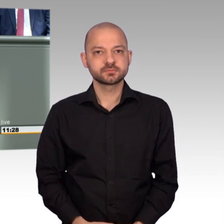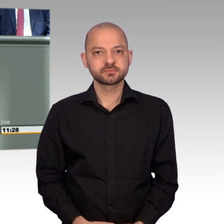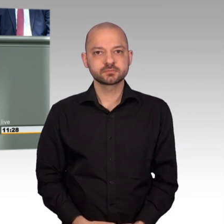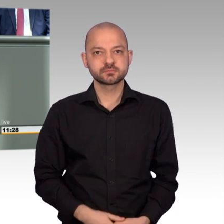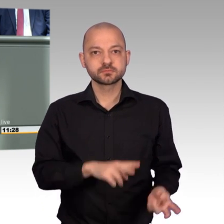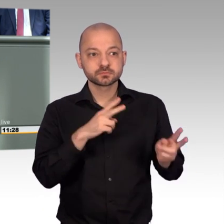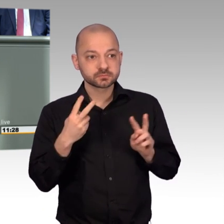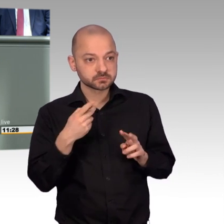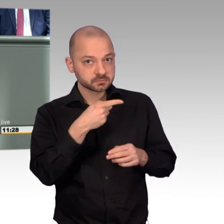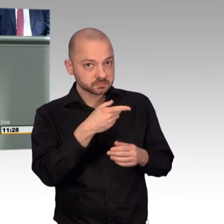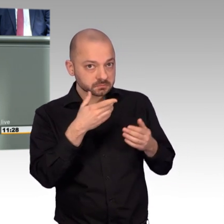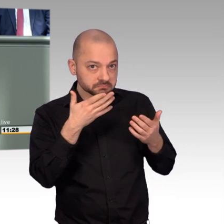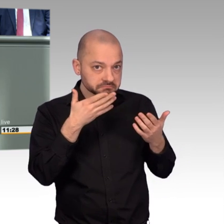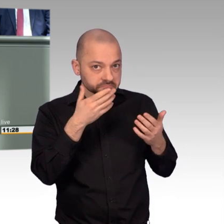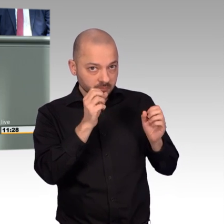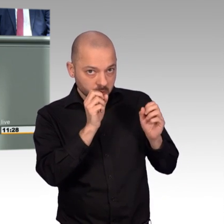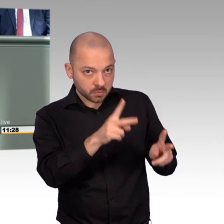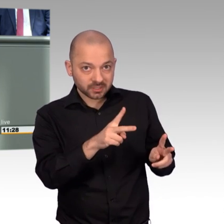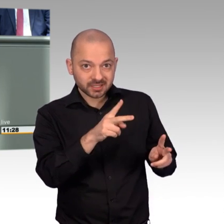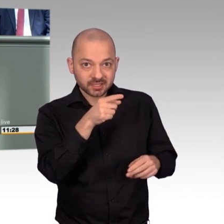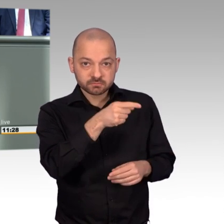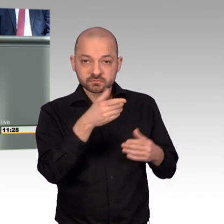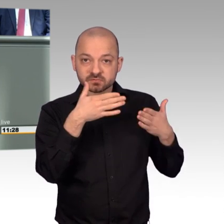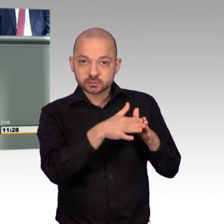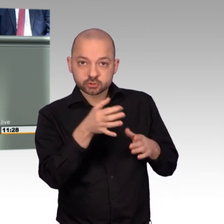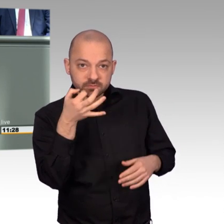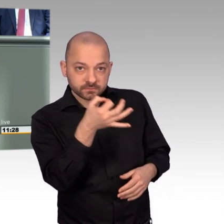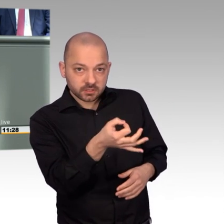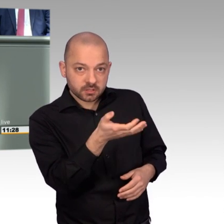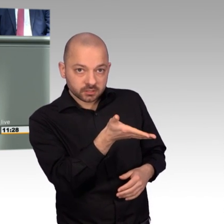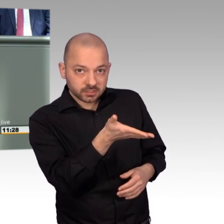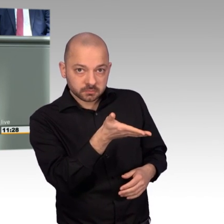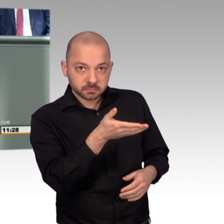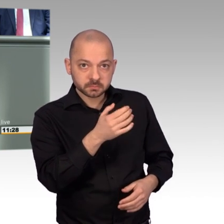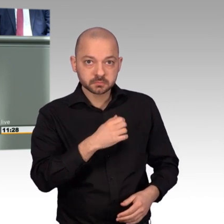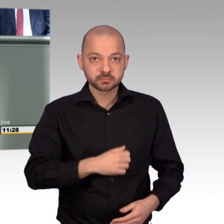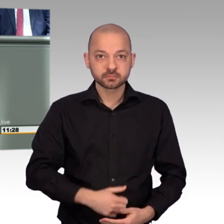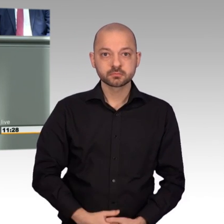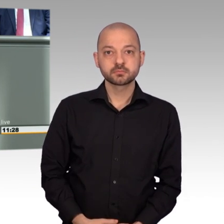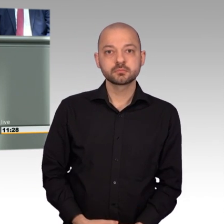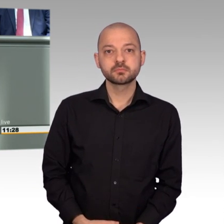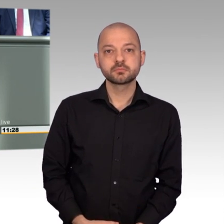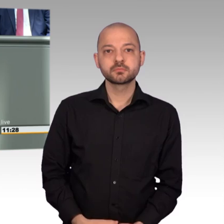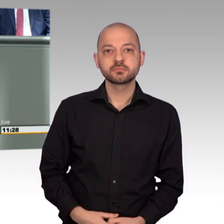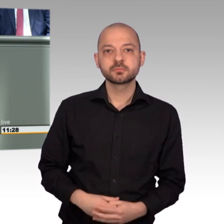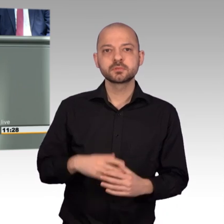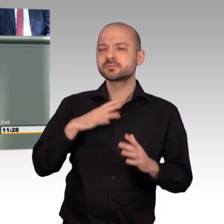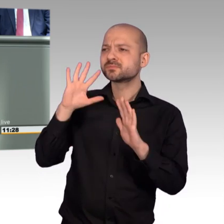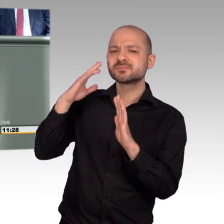möchte aber gerne noch mit der Verbleiben... Erlauben Sie eine weitere Zwischenfrage des Kollegen Neu und Frau Kollegin Roth, ich habe